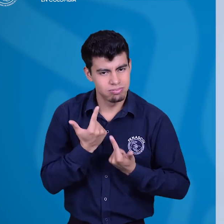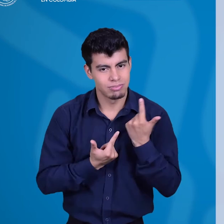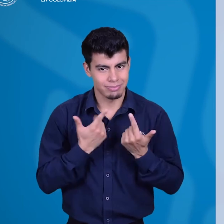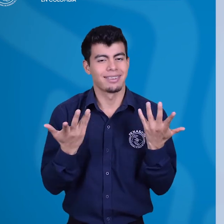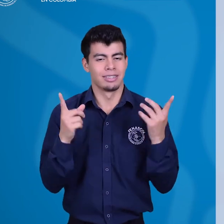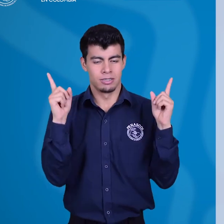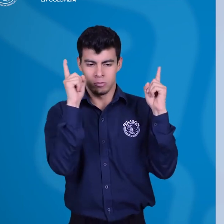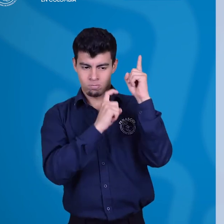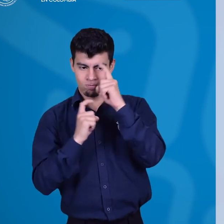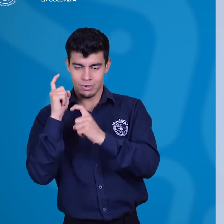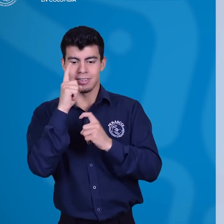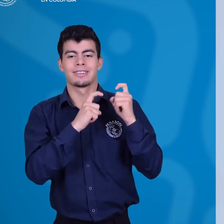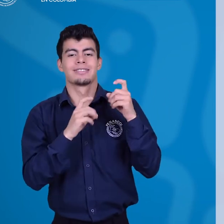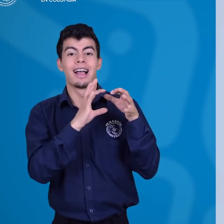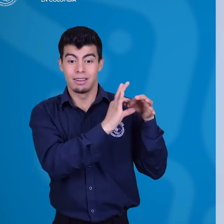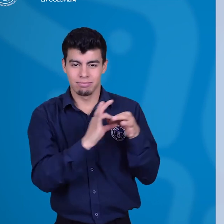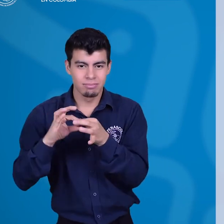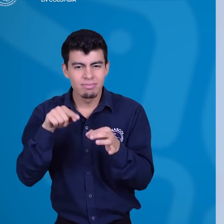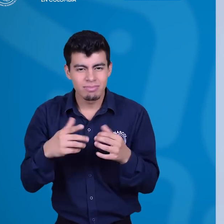movimiento asociativo de la comunidad sorda,